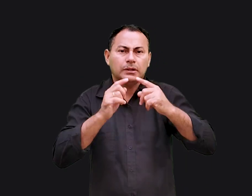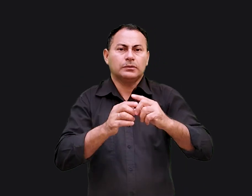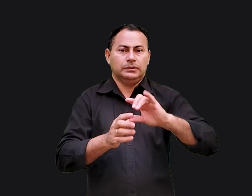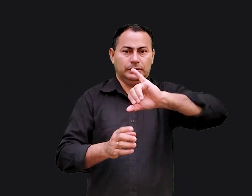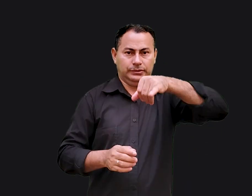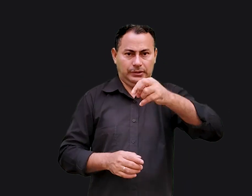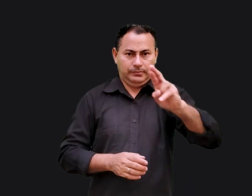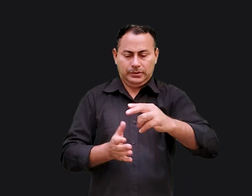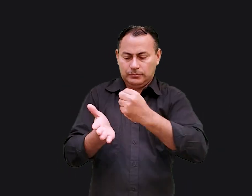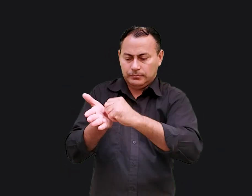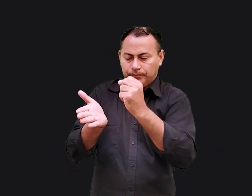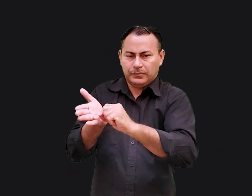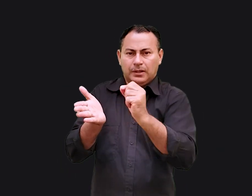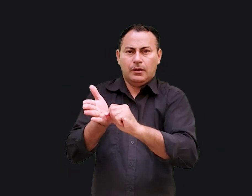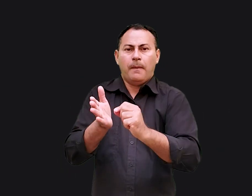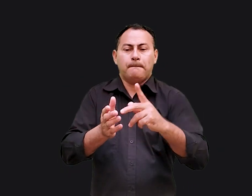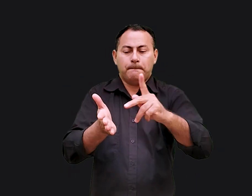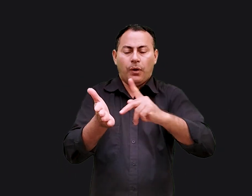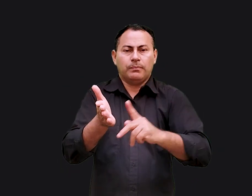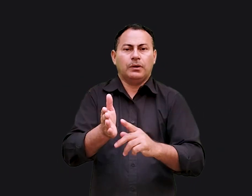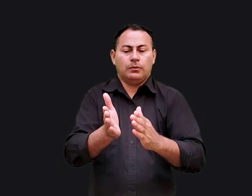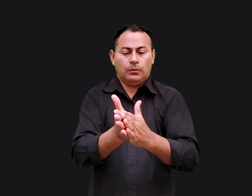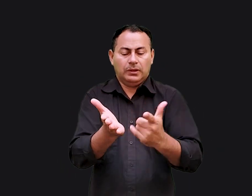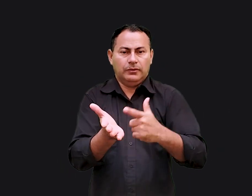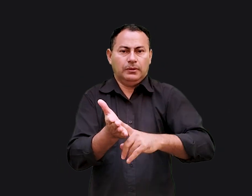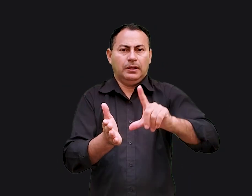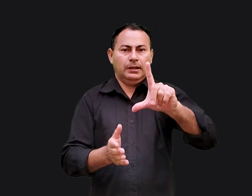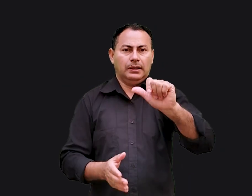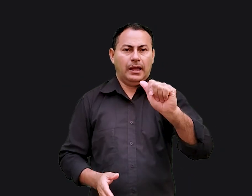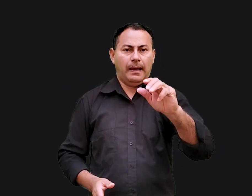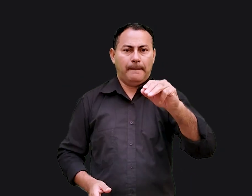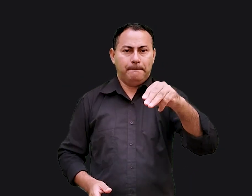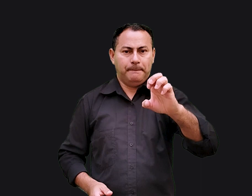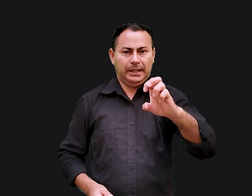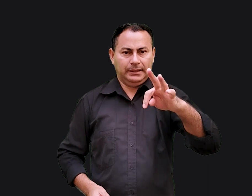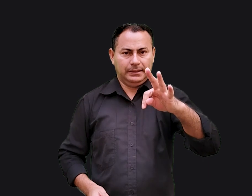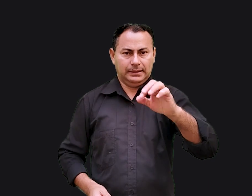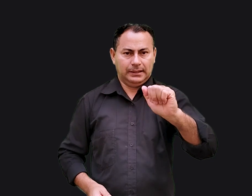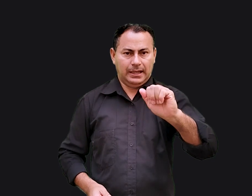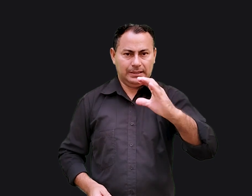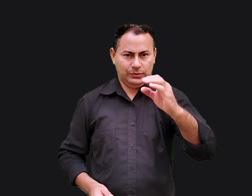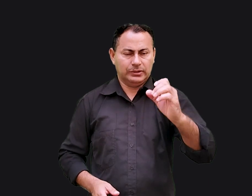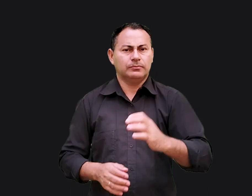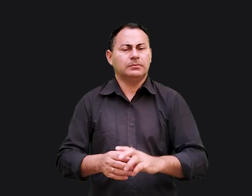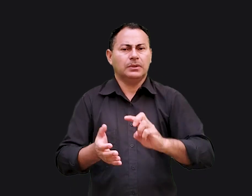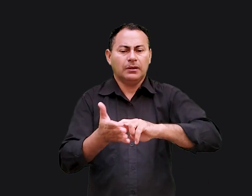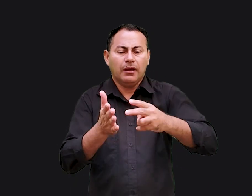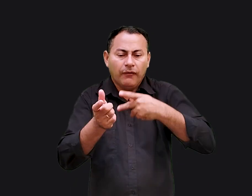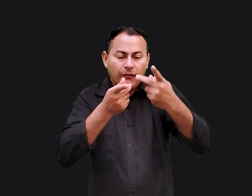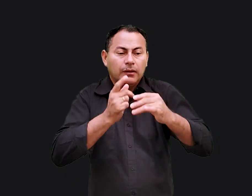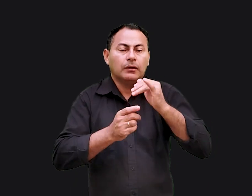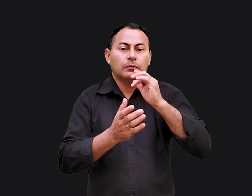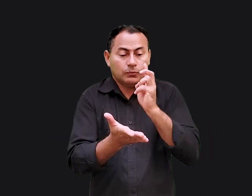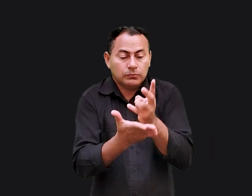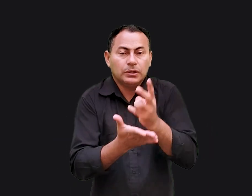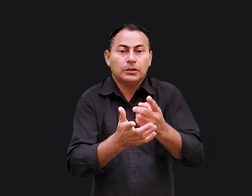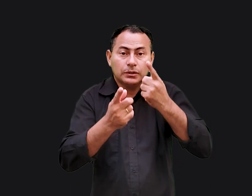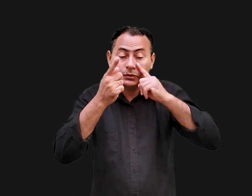Esse poema é o livro de Lamentações, um apêndice do livro de Jeremias. Quer dizer então que ele continuou